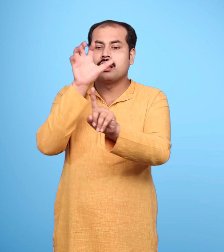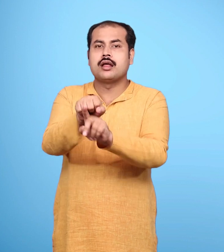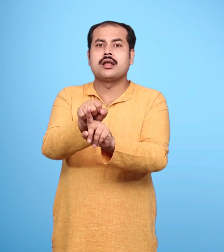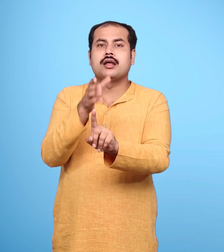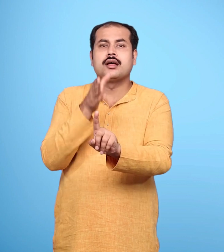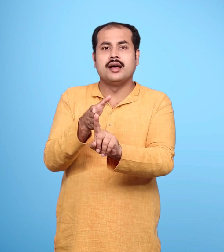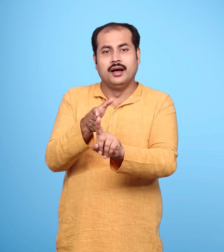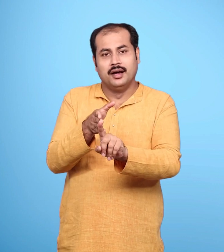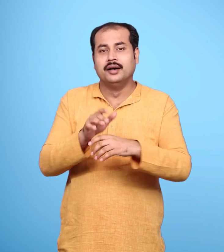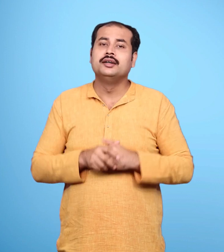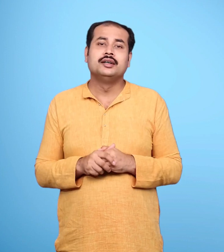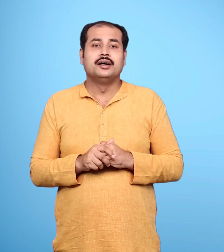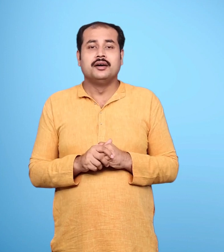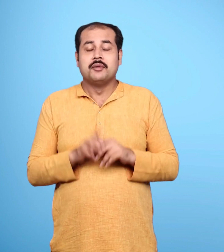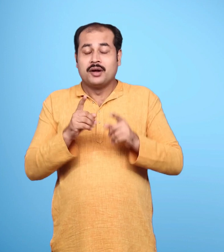उन्हें कुटिया से दूर ले जाने के लिए